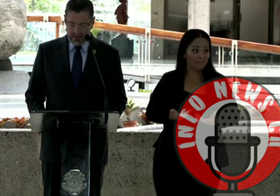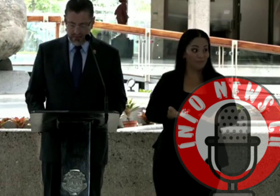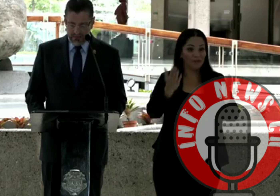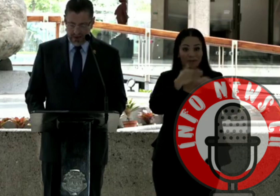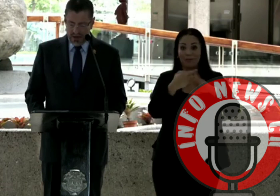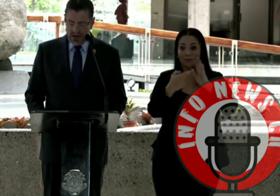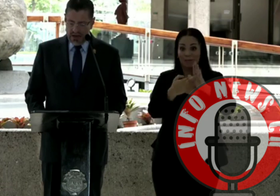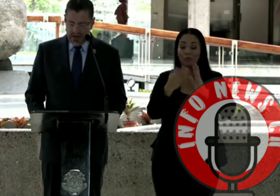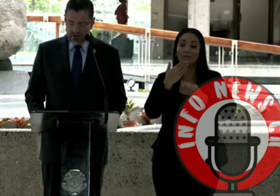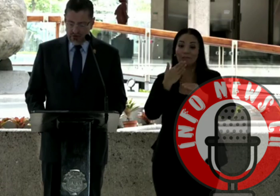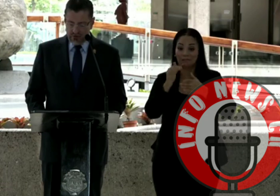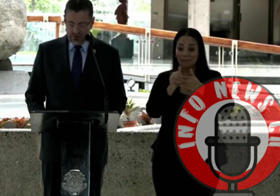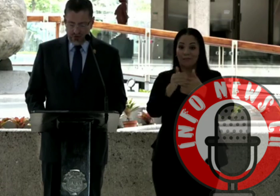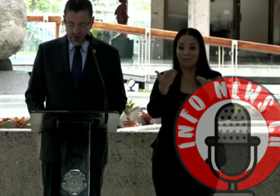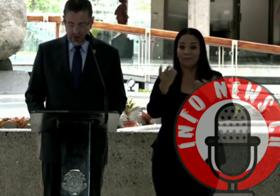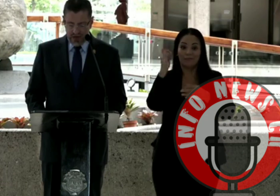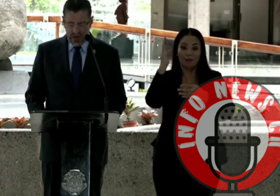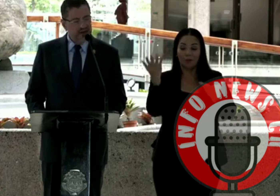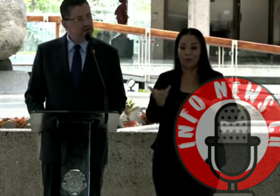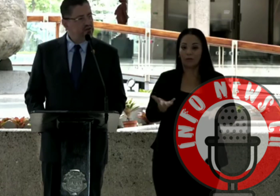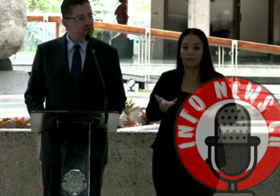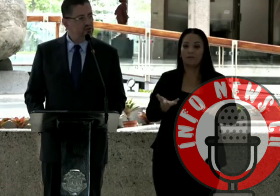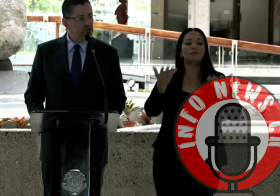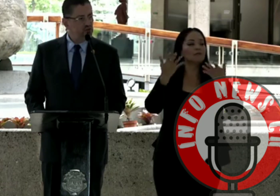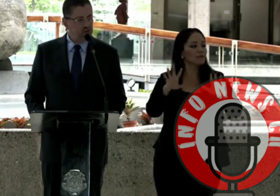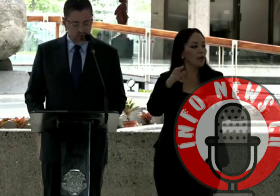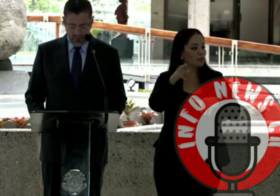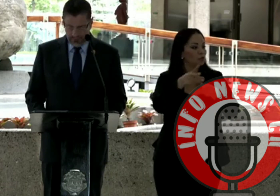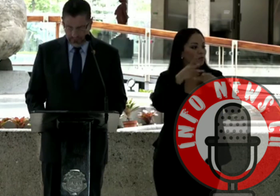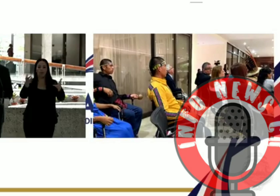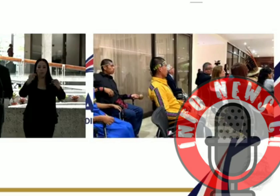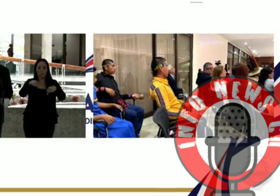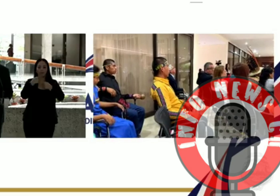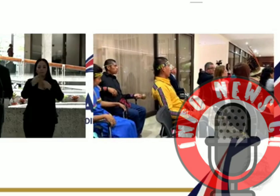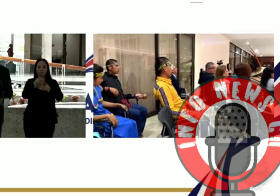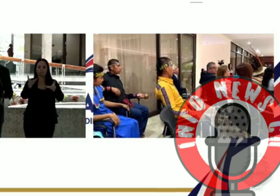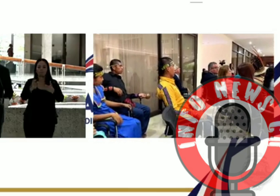indígena, y eso ya se resolvió.